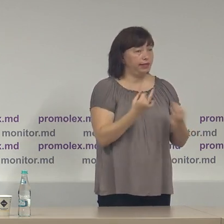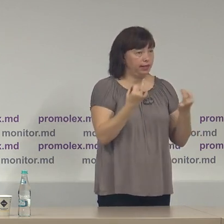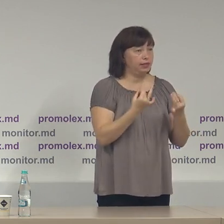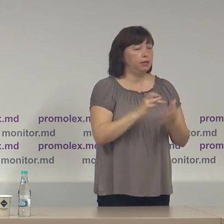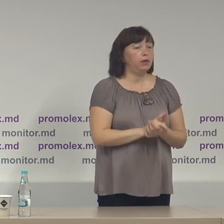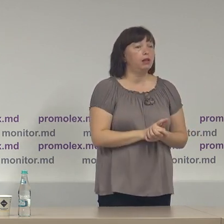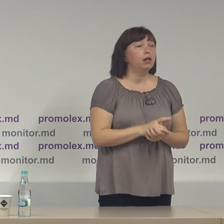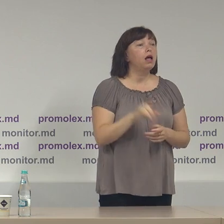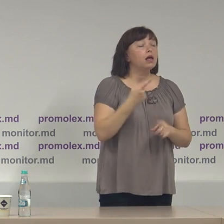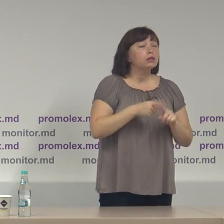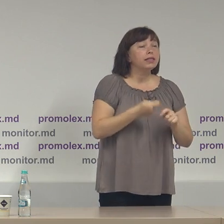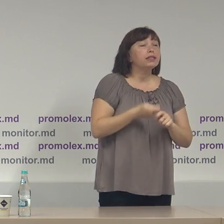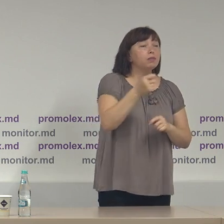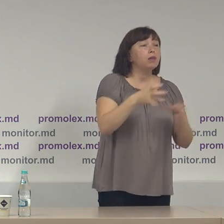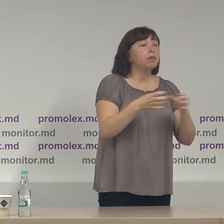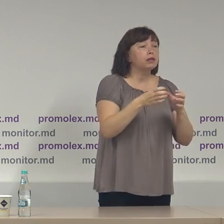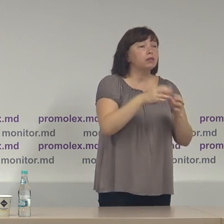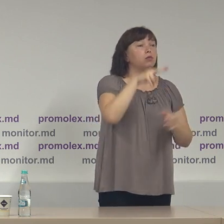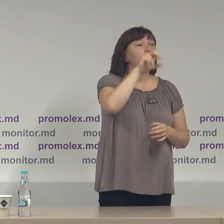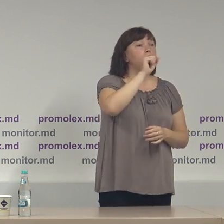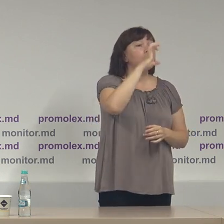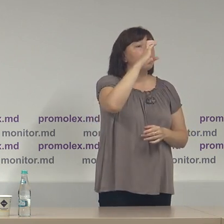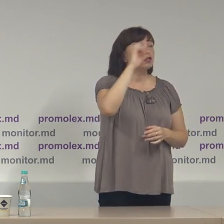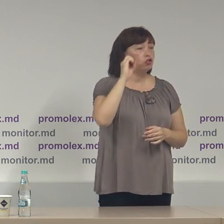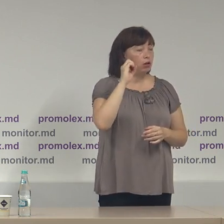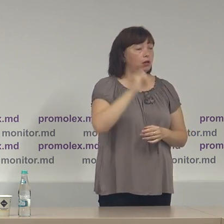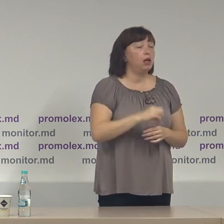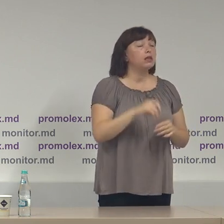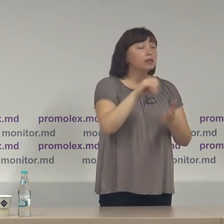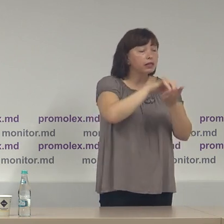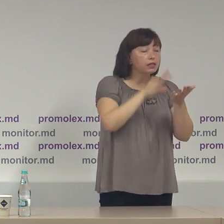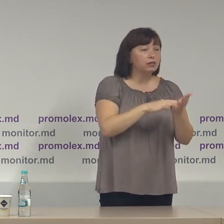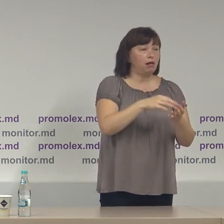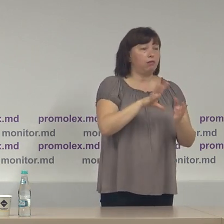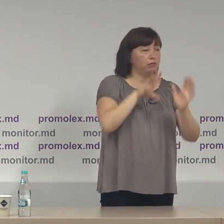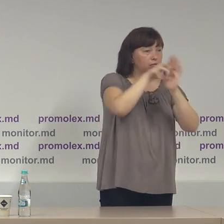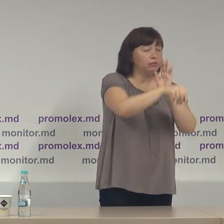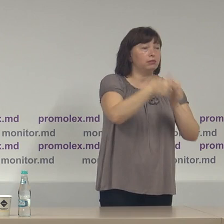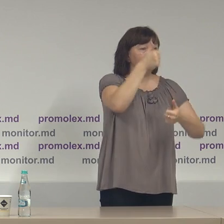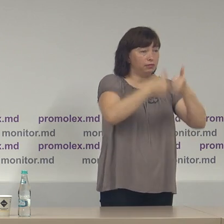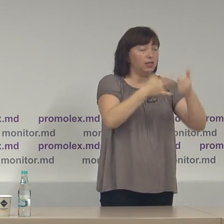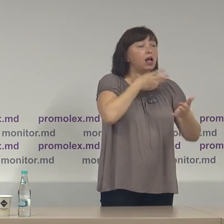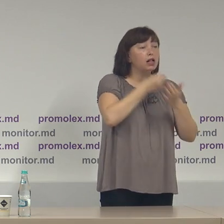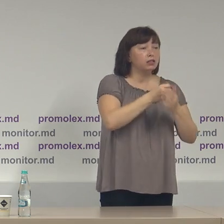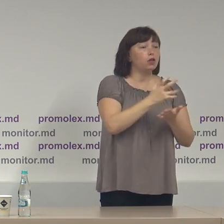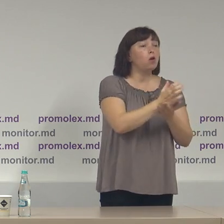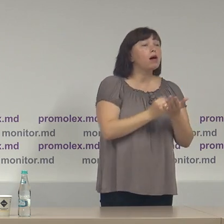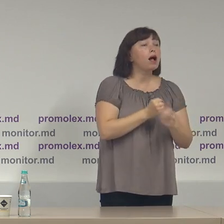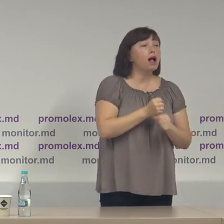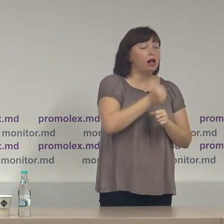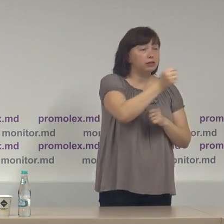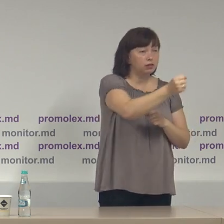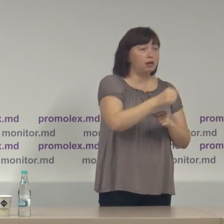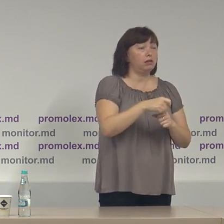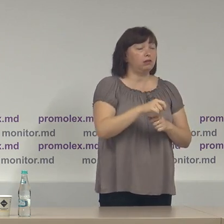de dimersul Partidului Pace de a se înregistra în cursă electorală de a-și înregistra grupul de